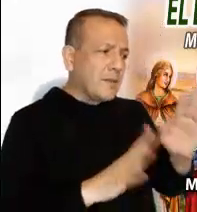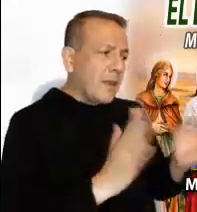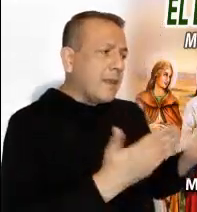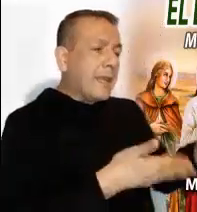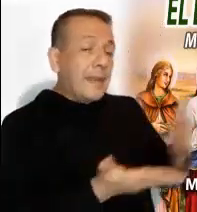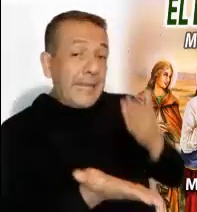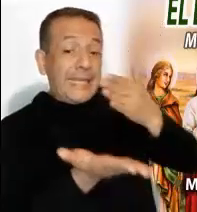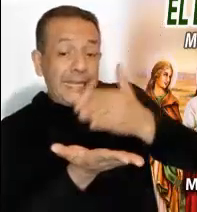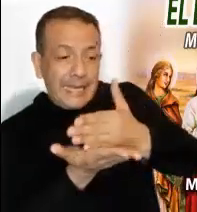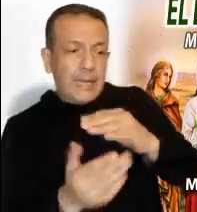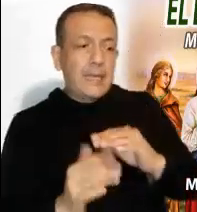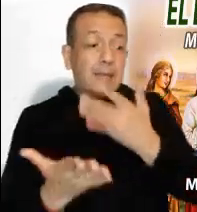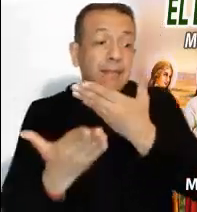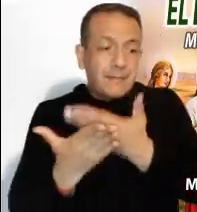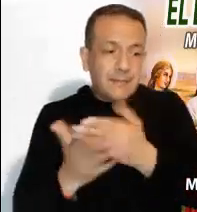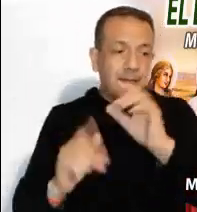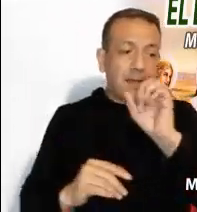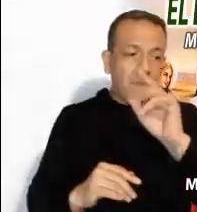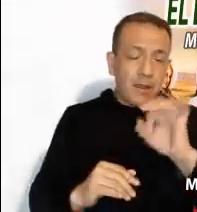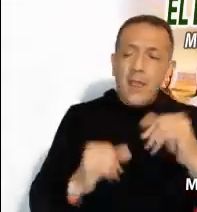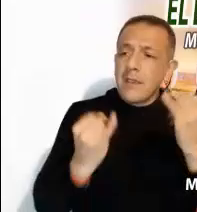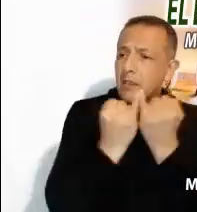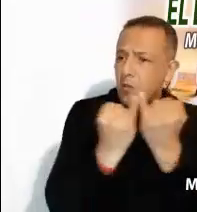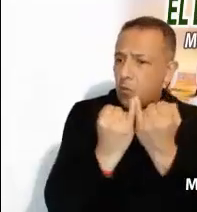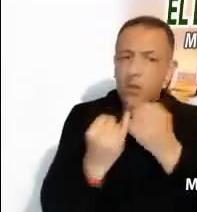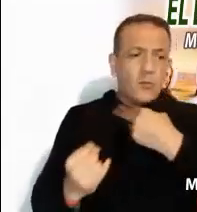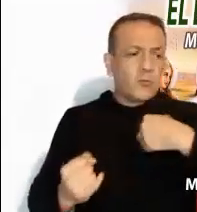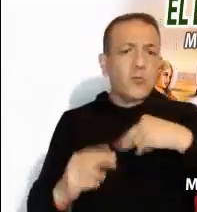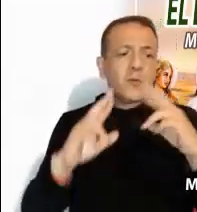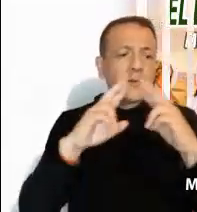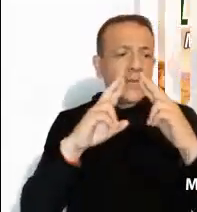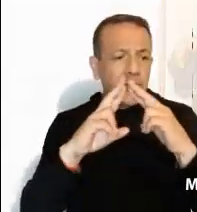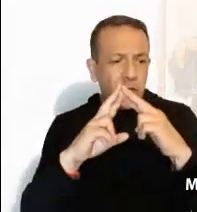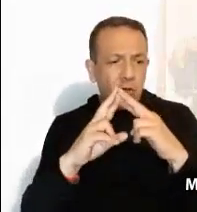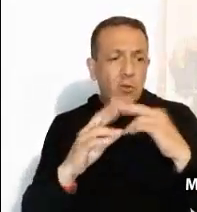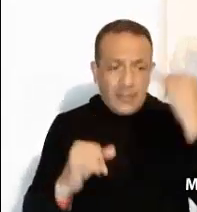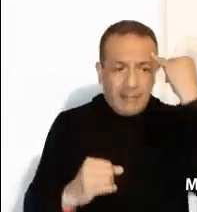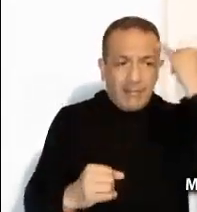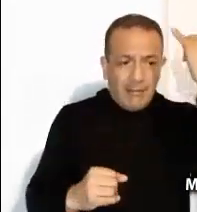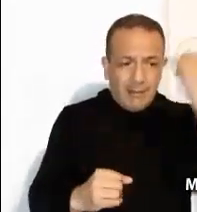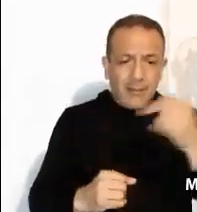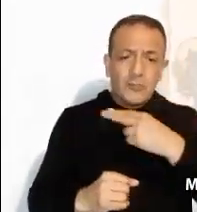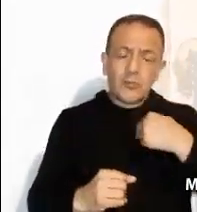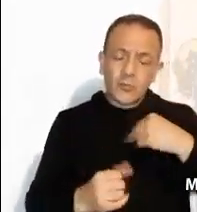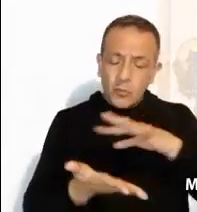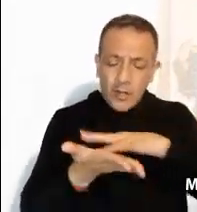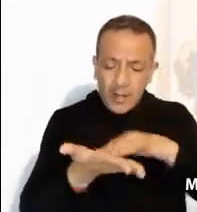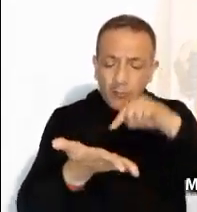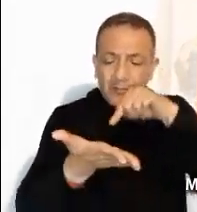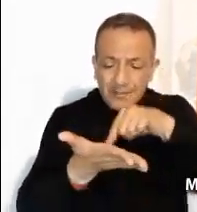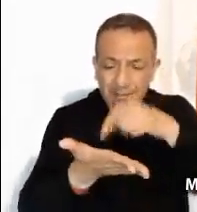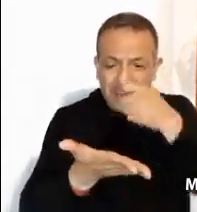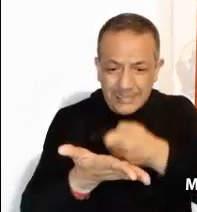¿Cuántos conflictos religiosos e ideológicos evitaríamos si escucháramos este pasaje y